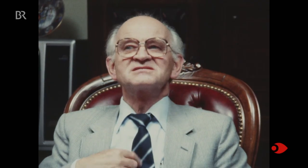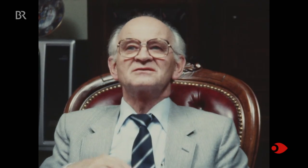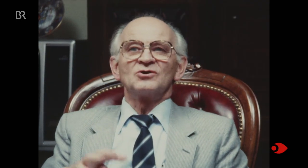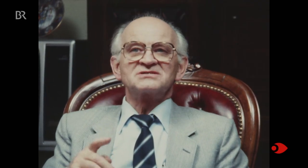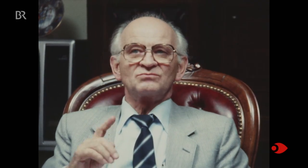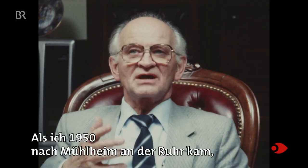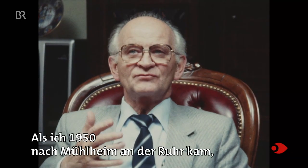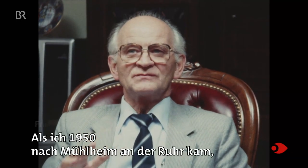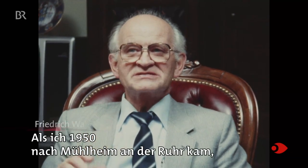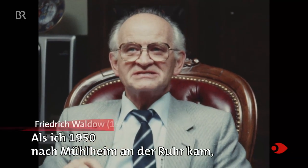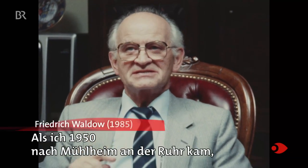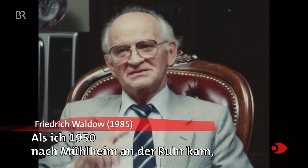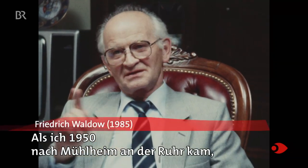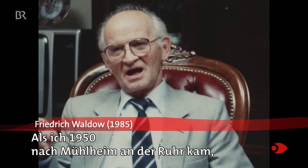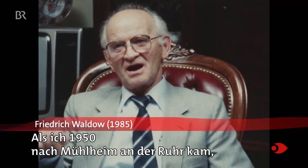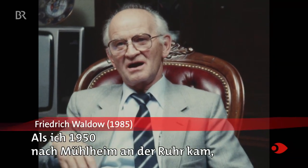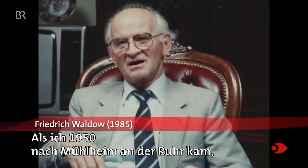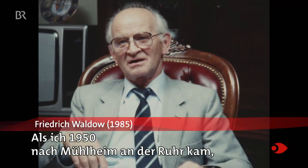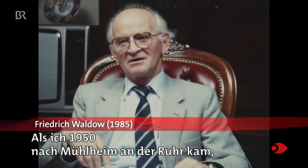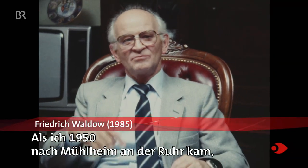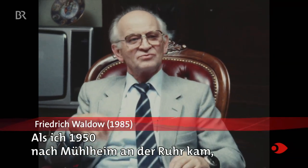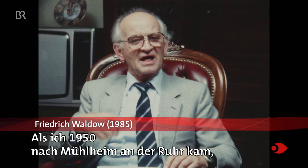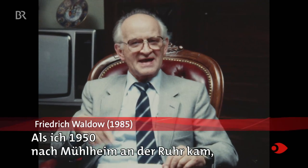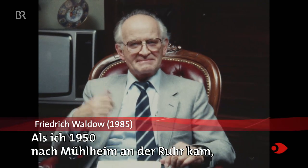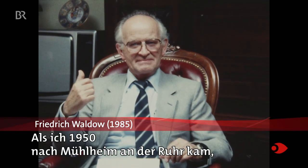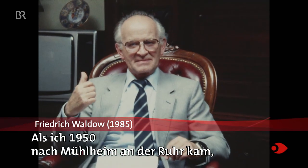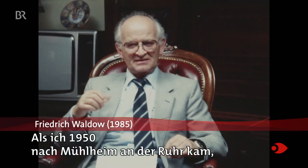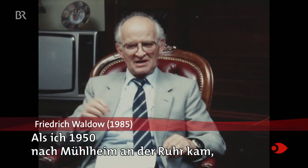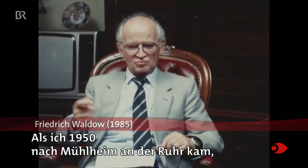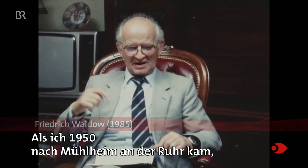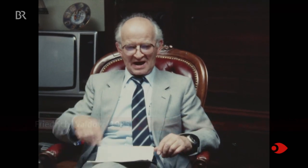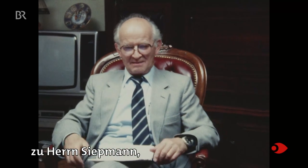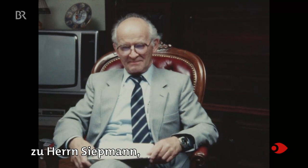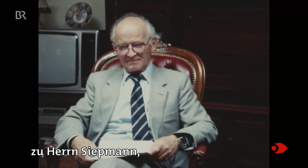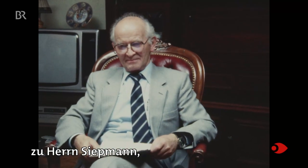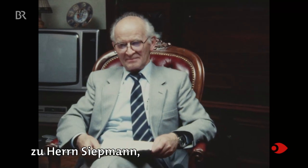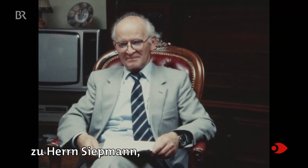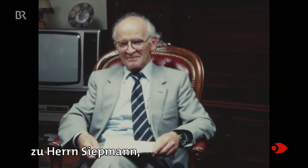Als ich 1950 nach Mühlheim an der Ruhr kam, zu Herrn Siebmann,